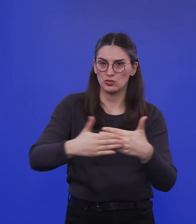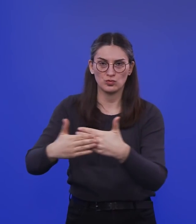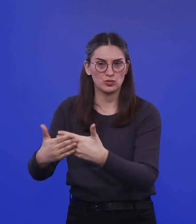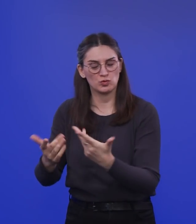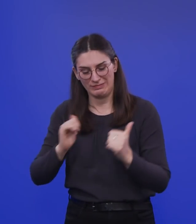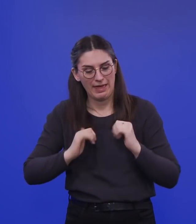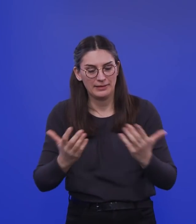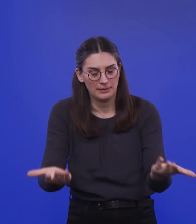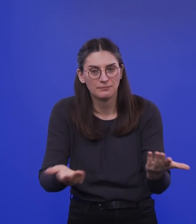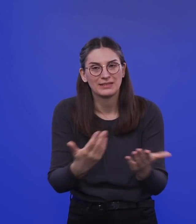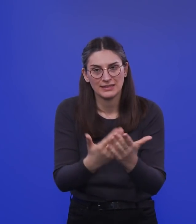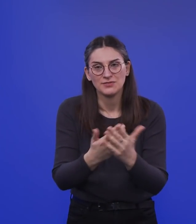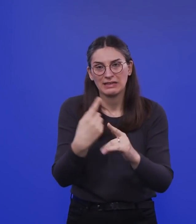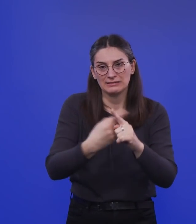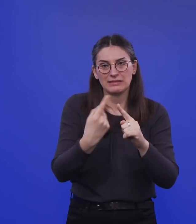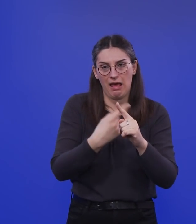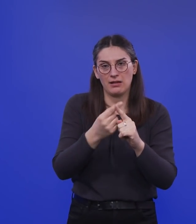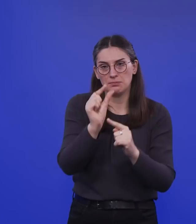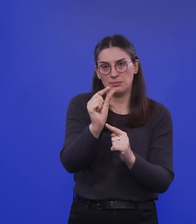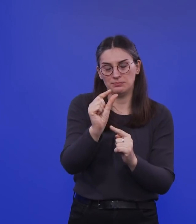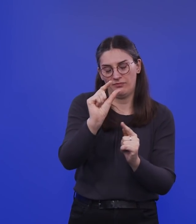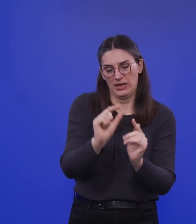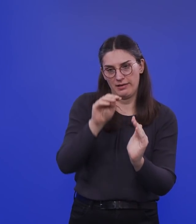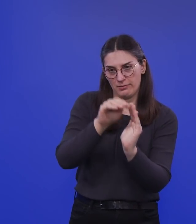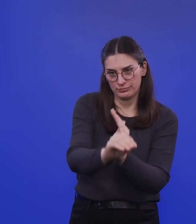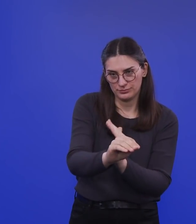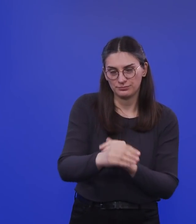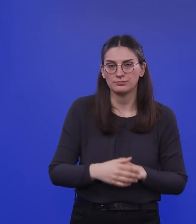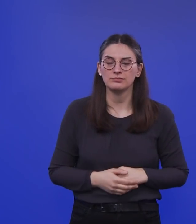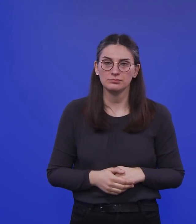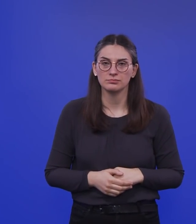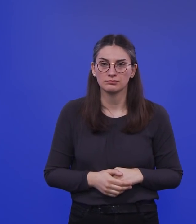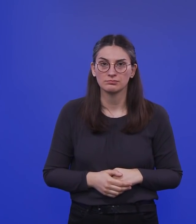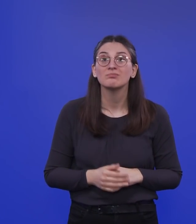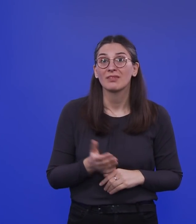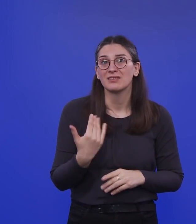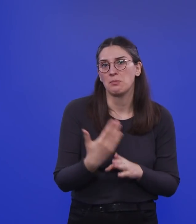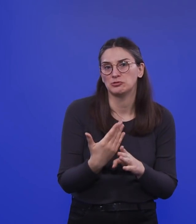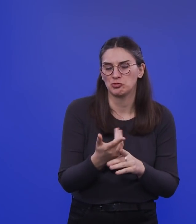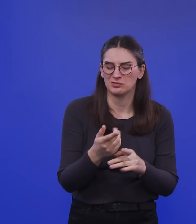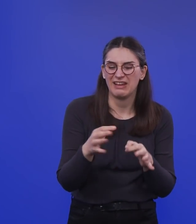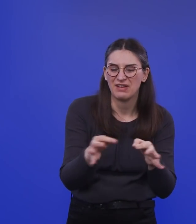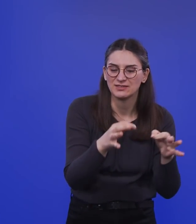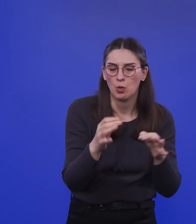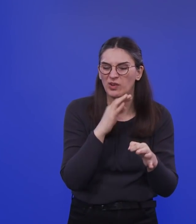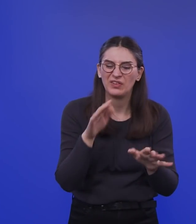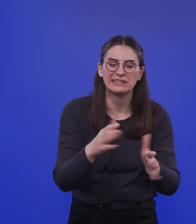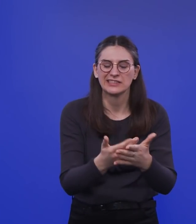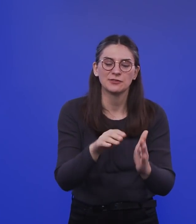schließen. Weil eben man auch am Meldesystem schon gemerkt hat, dass da viel an Infektionstätigkeit war. weil eben der R